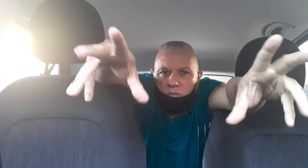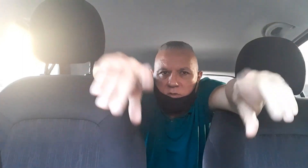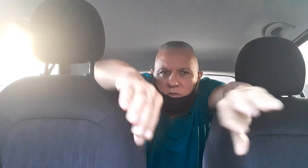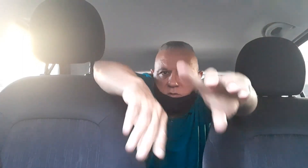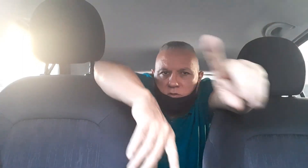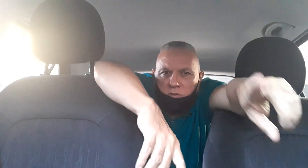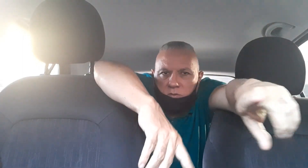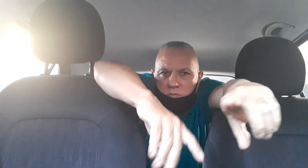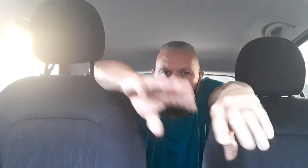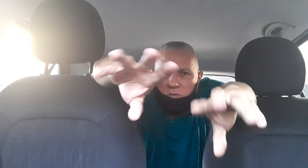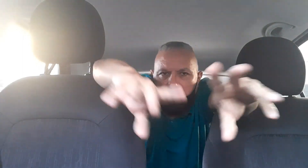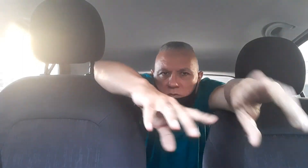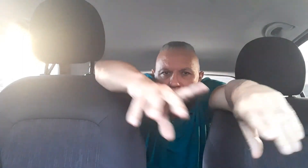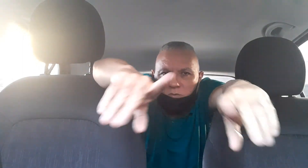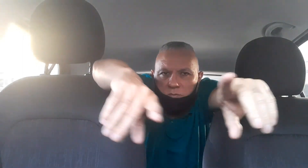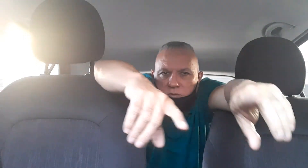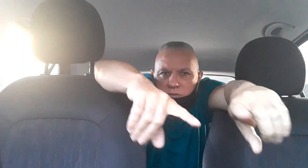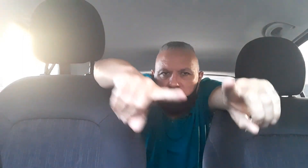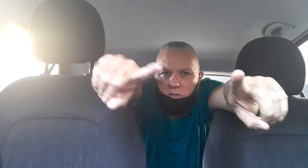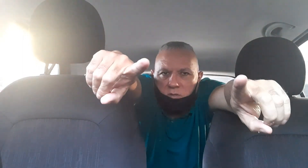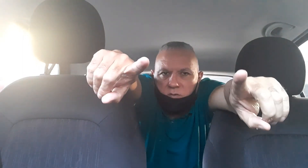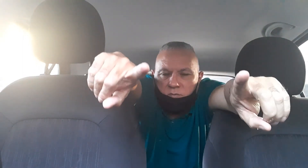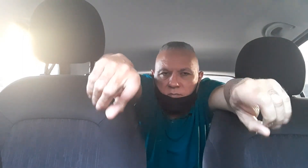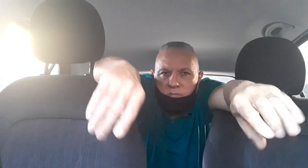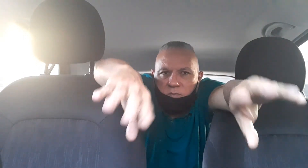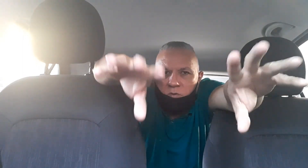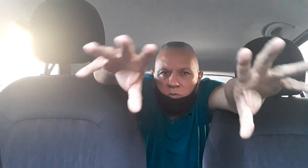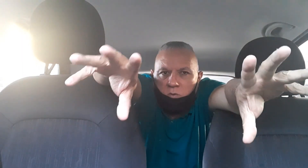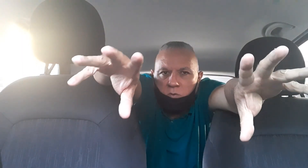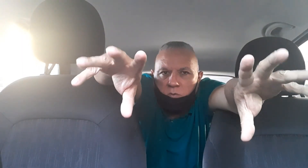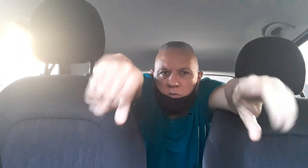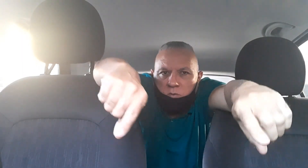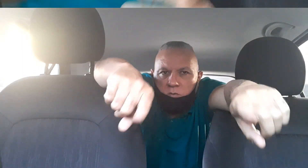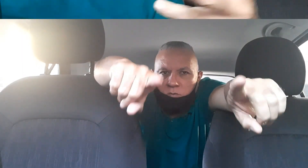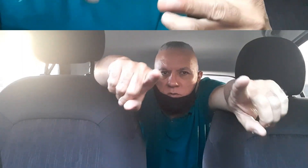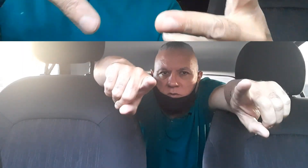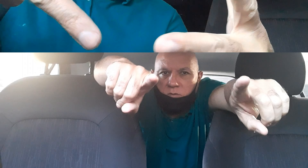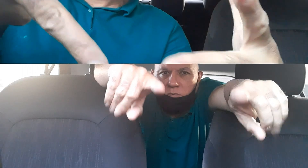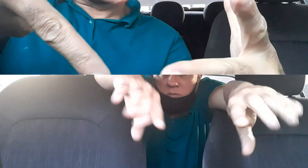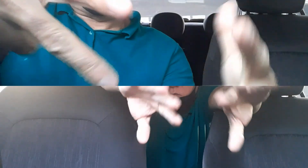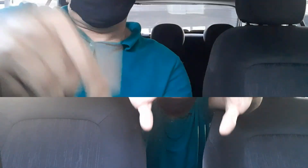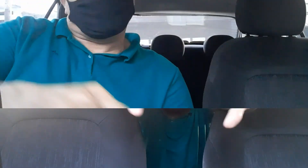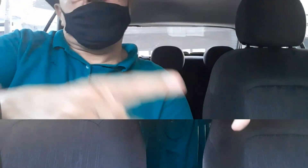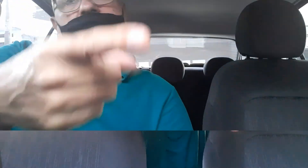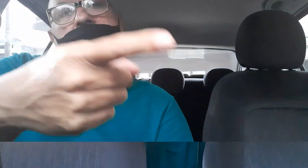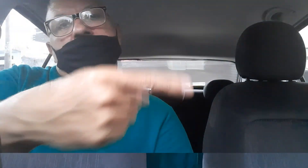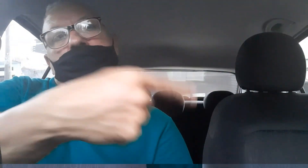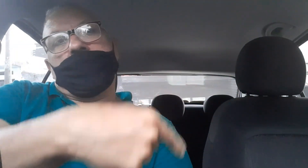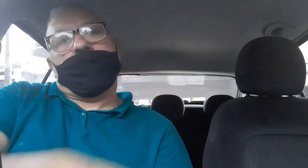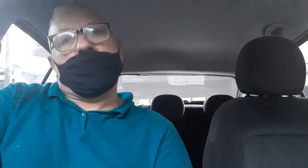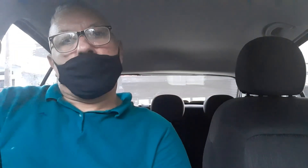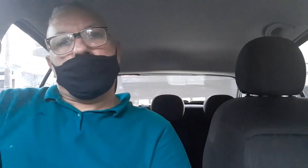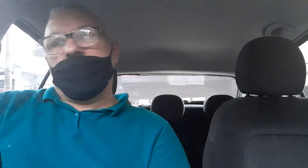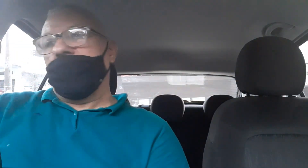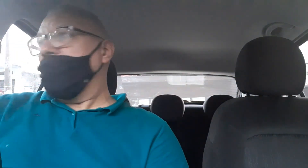Somente Jesus que tem, somente Jesus que tem, A saída gostosa,